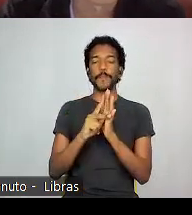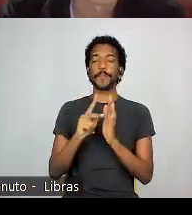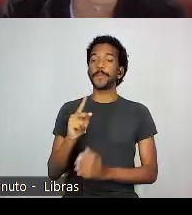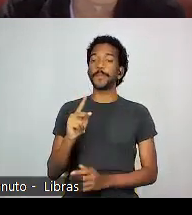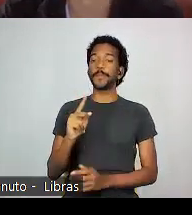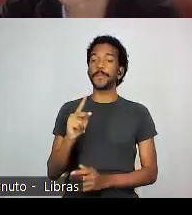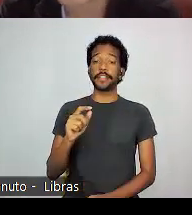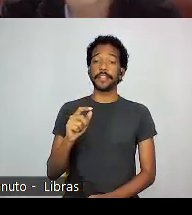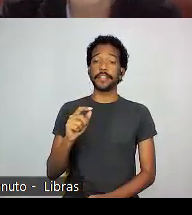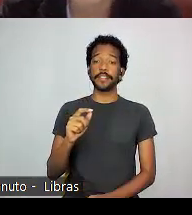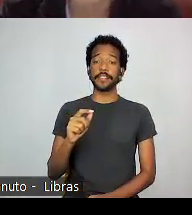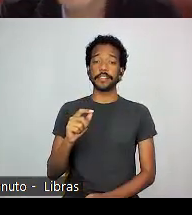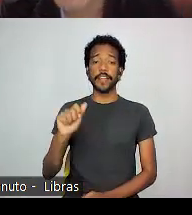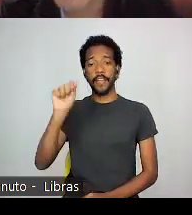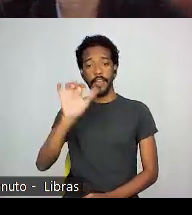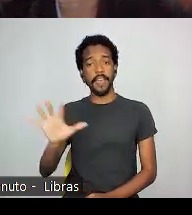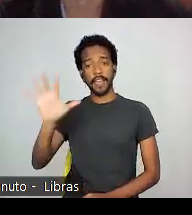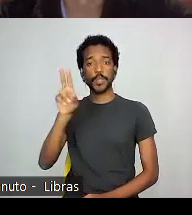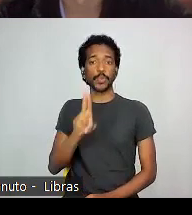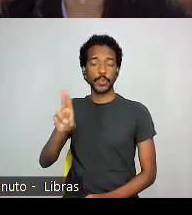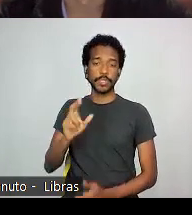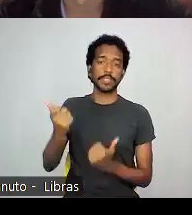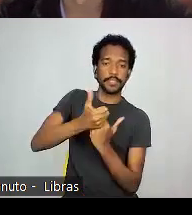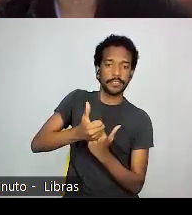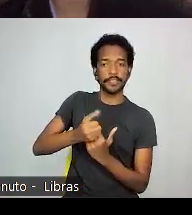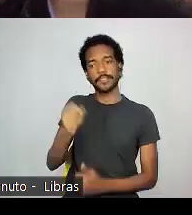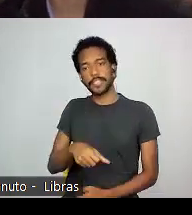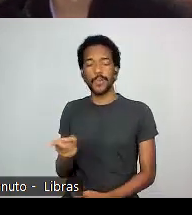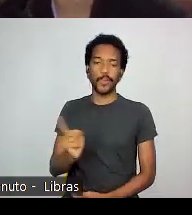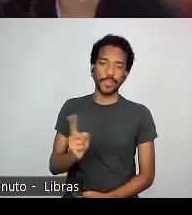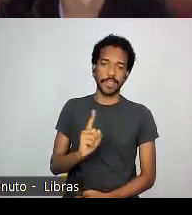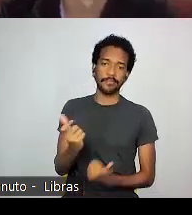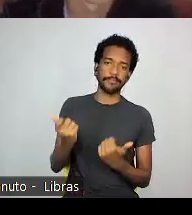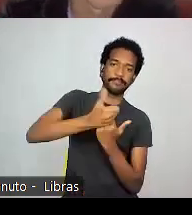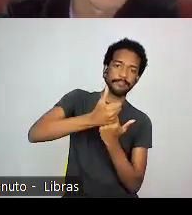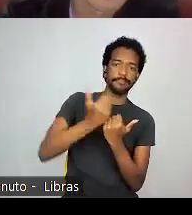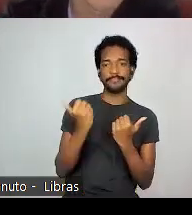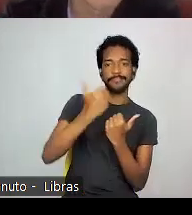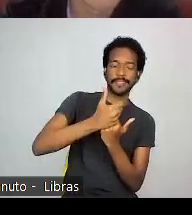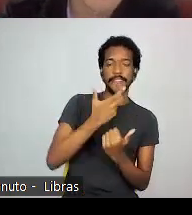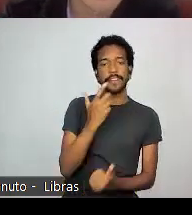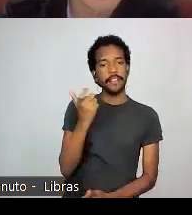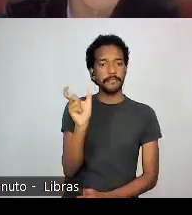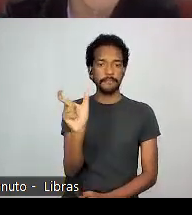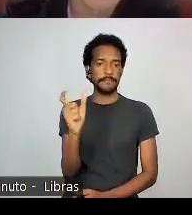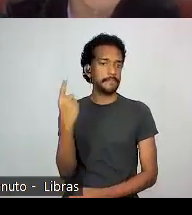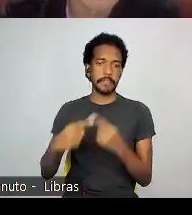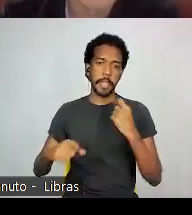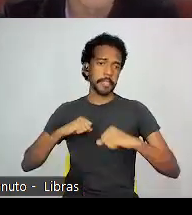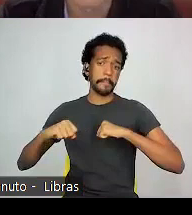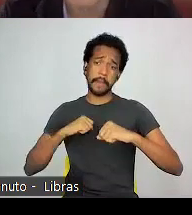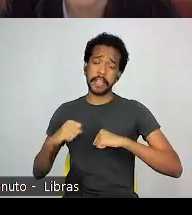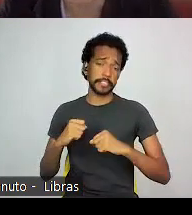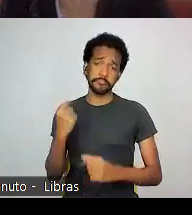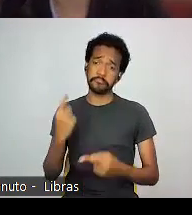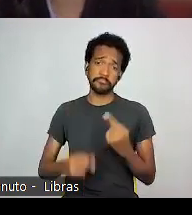sobre o uso ou não de oriental, sobre substituir ou não, e ela considera não adequado esse debate. Ela